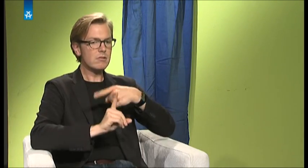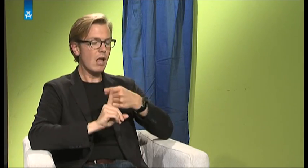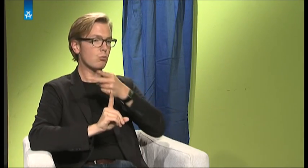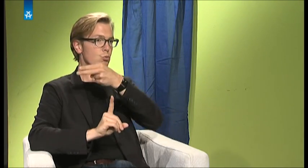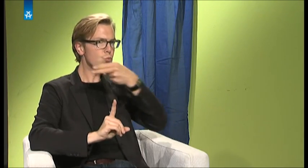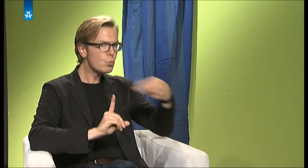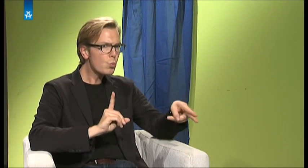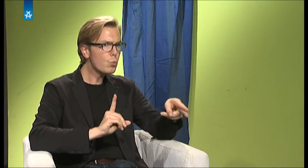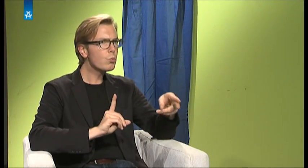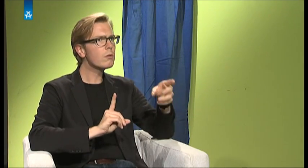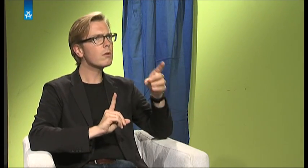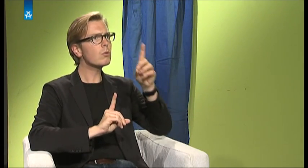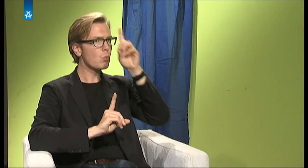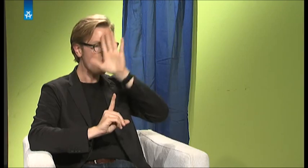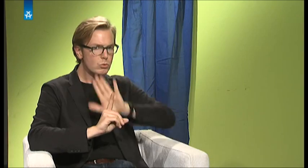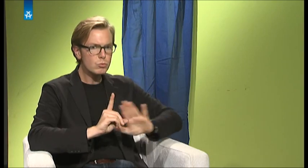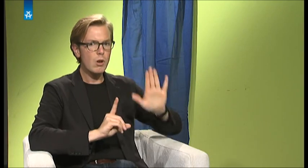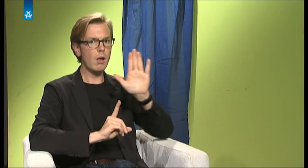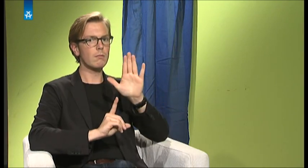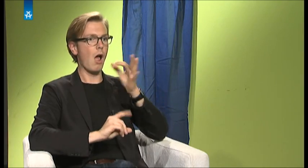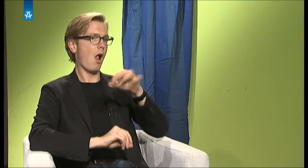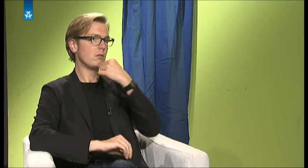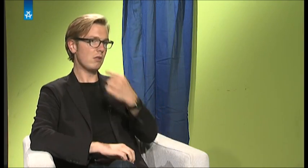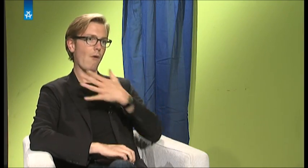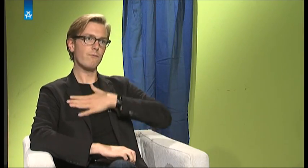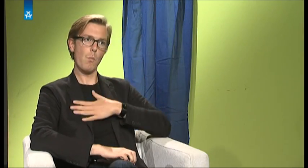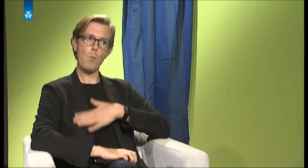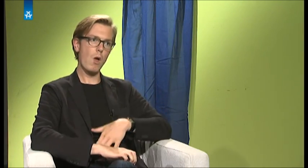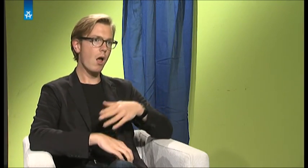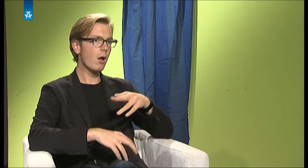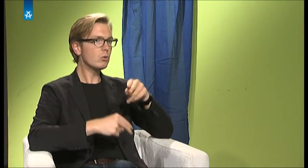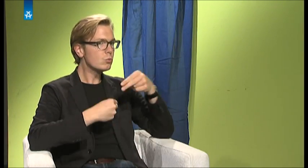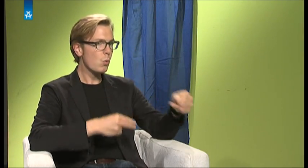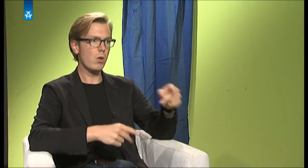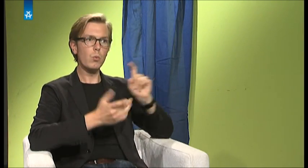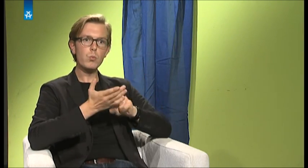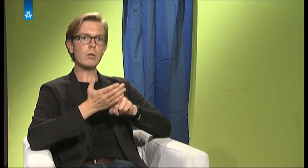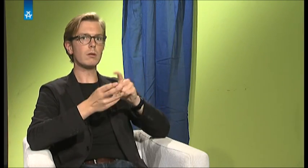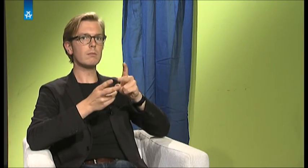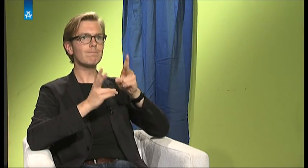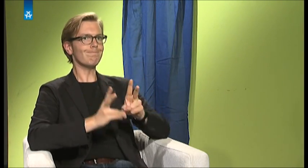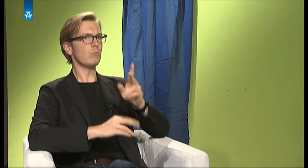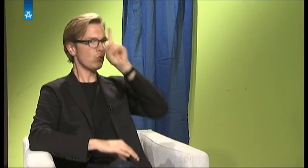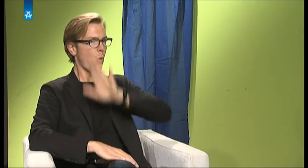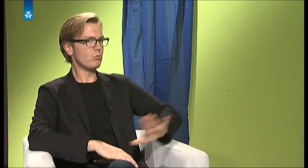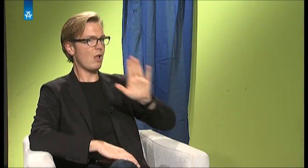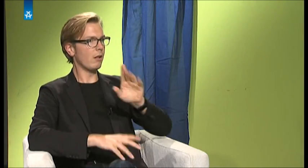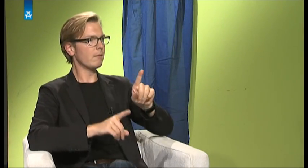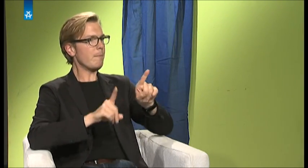zurückgekommen bin, nach Deutschland, ich sagen, dass ich auch ganz zufrieden war, wieder zurückzukommen, weil in Deutschland das ein anderes System